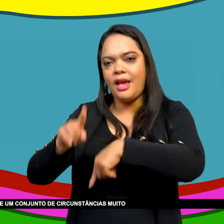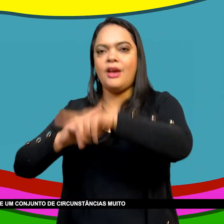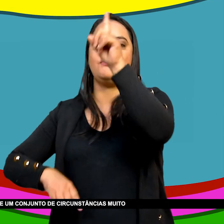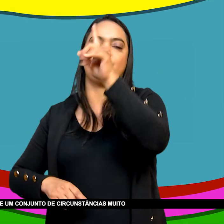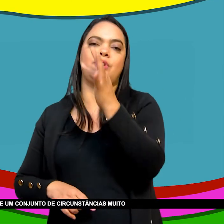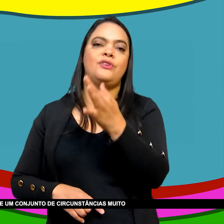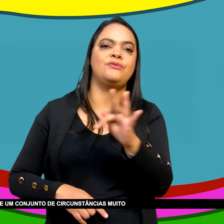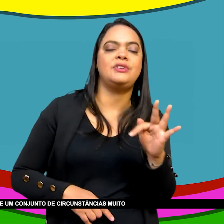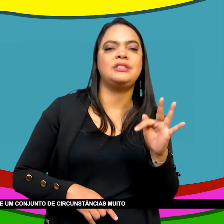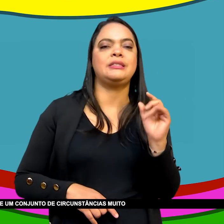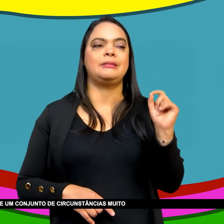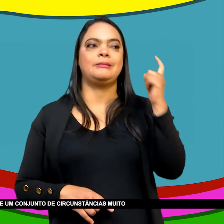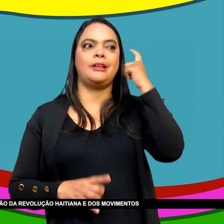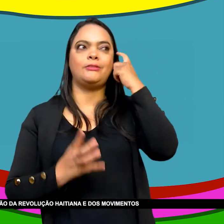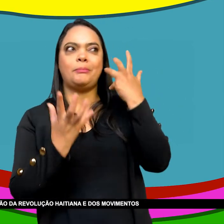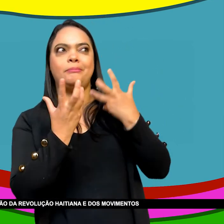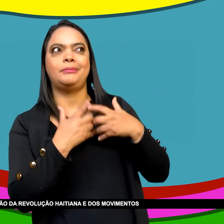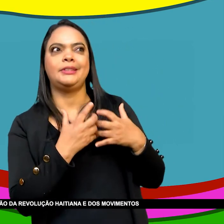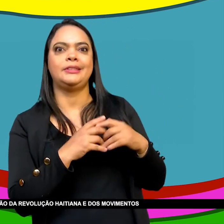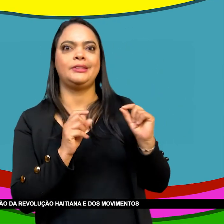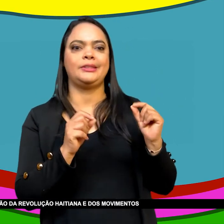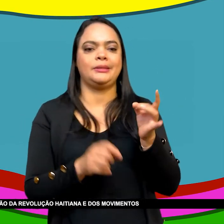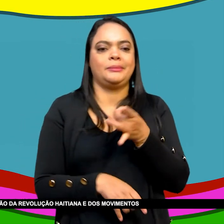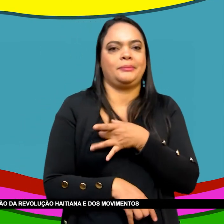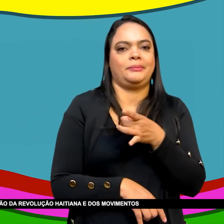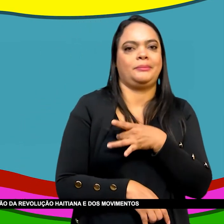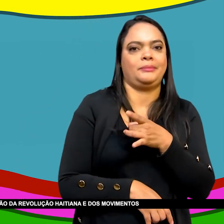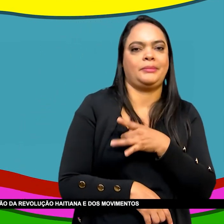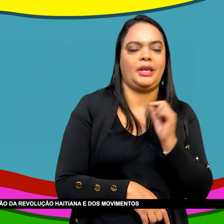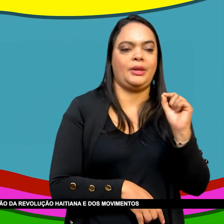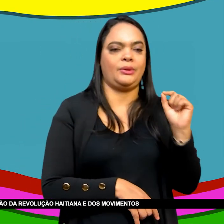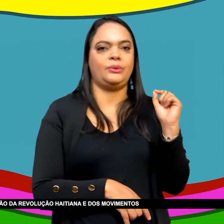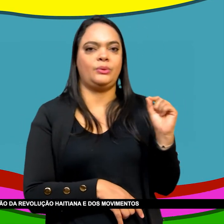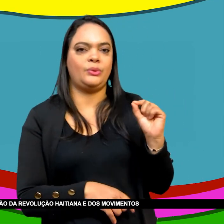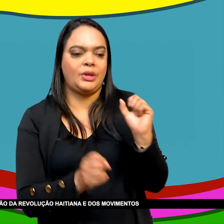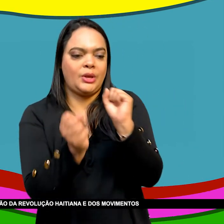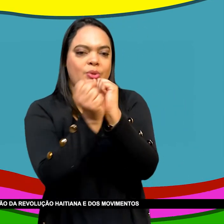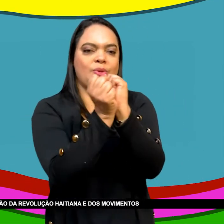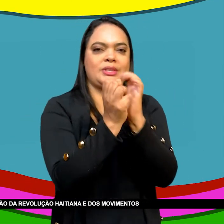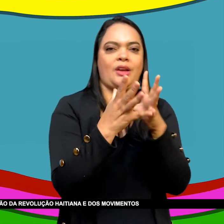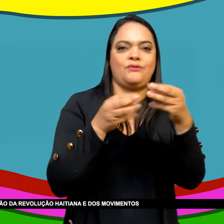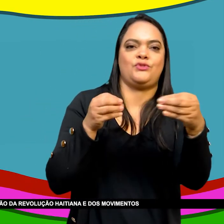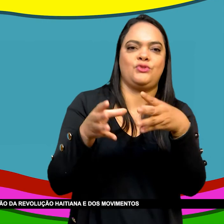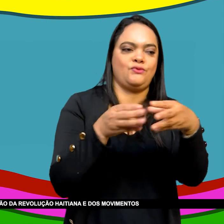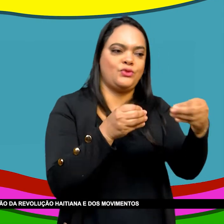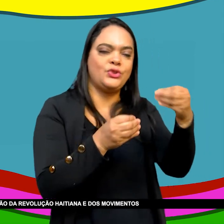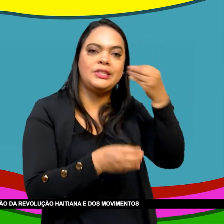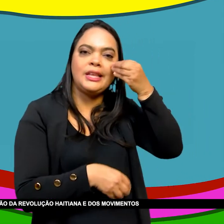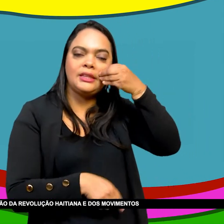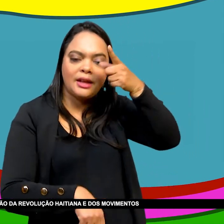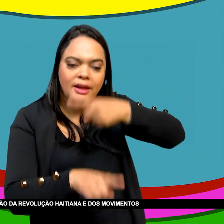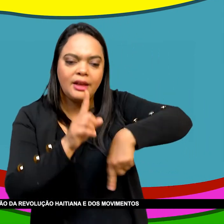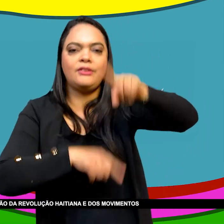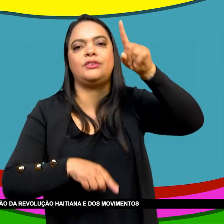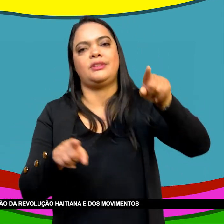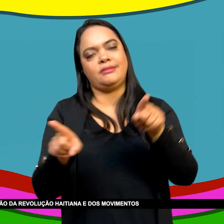conjunto De circunstâncias Muito específicas E que favorece muito A esse tipo De